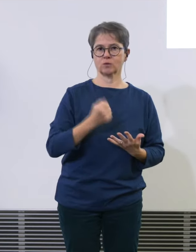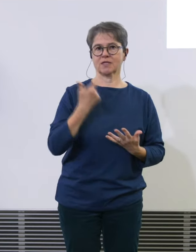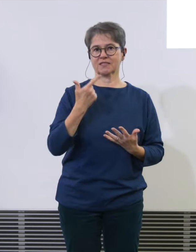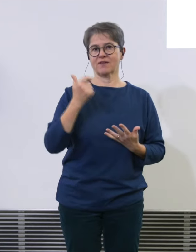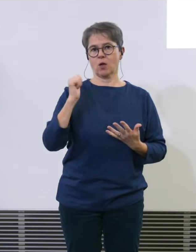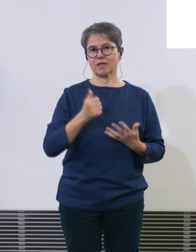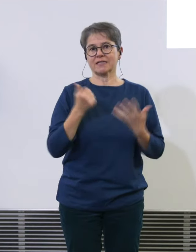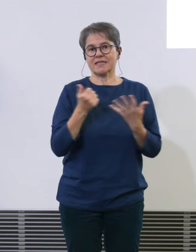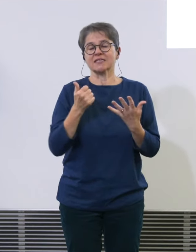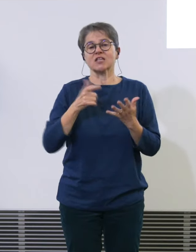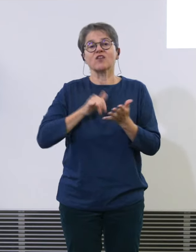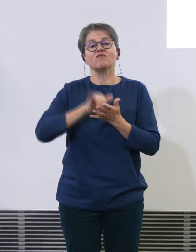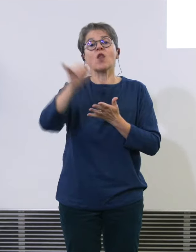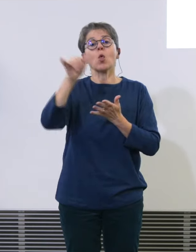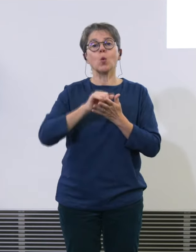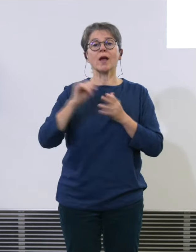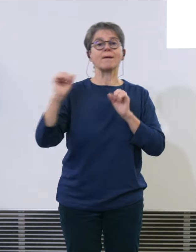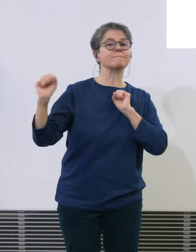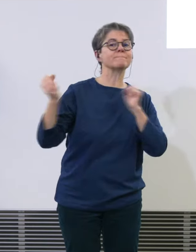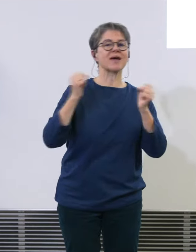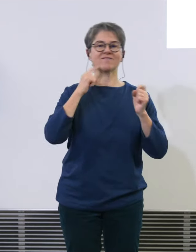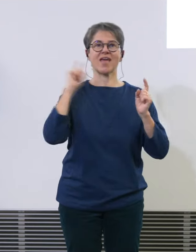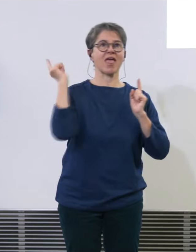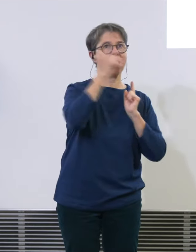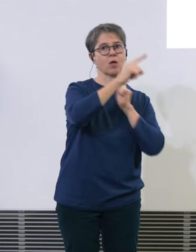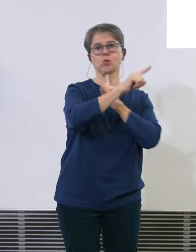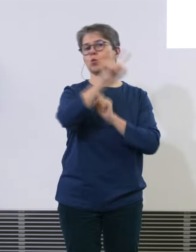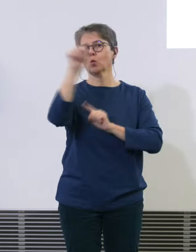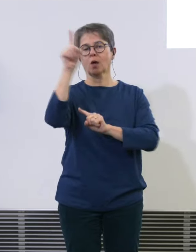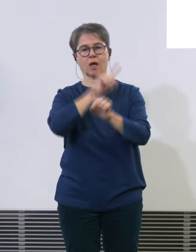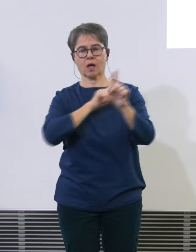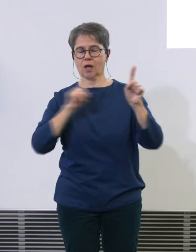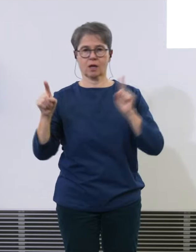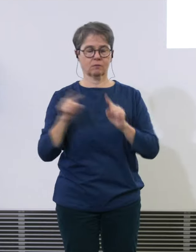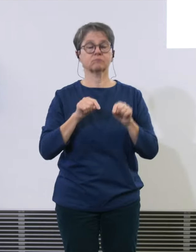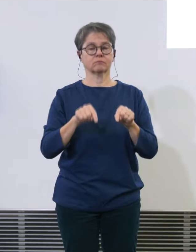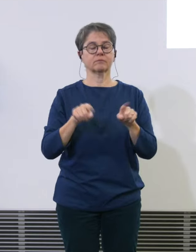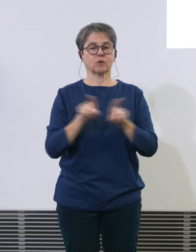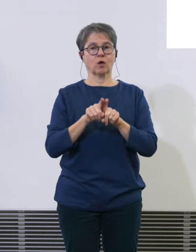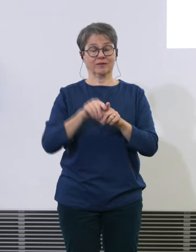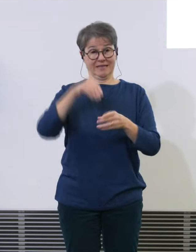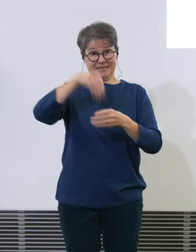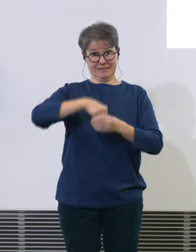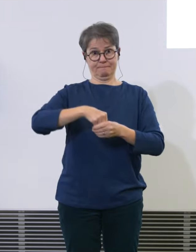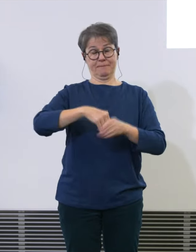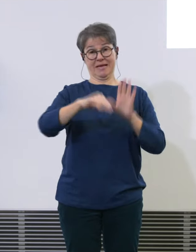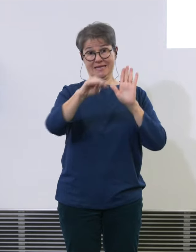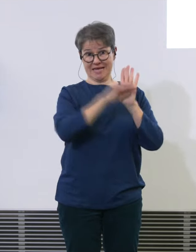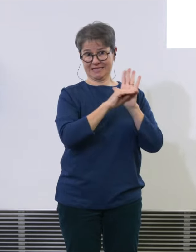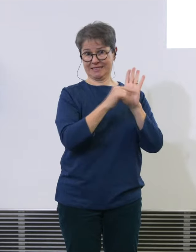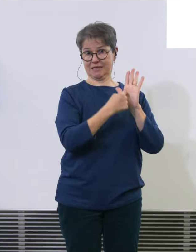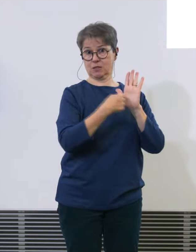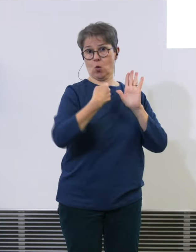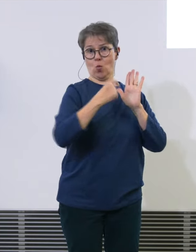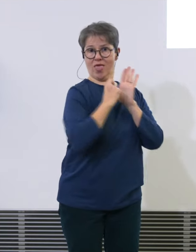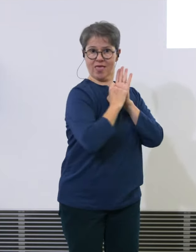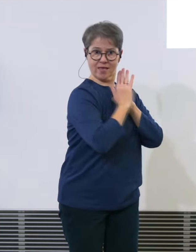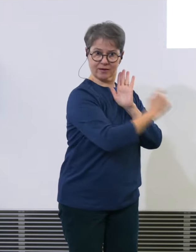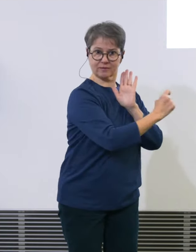ist der, der im Flughafengesetz vorgeschriebene Wert im Jahr 2022 um